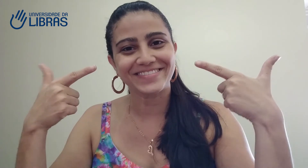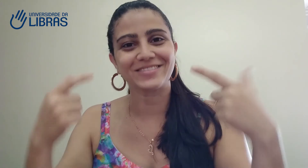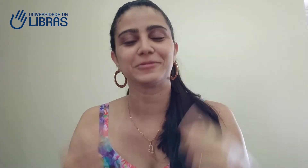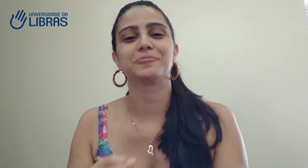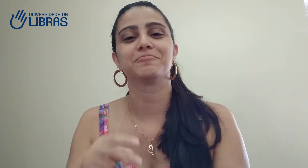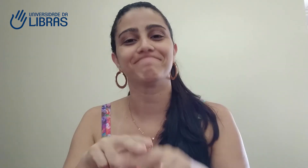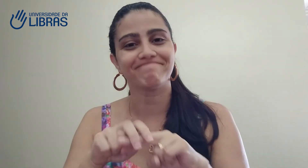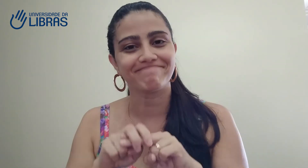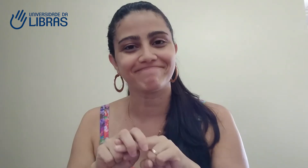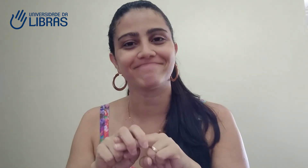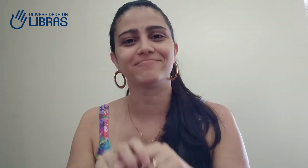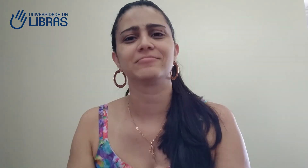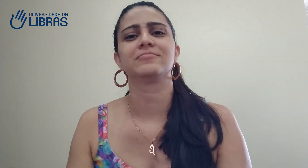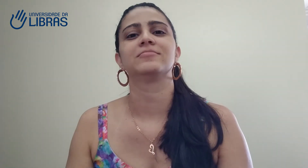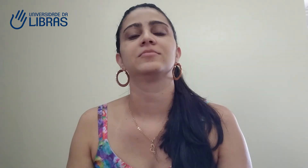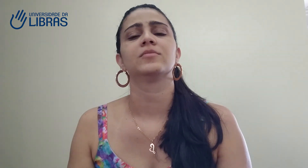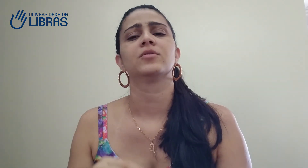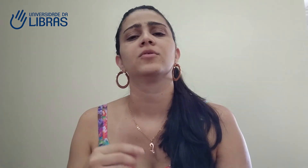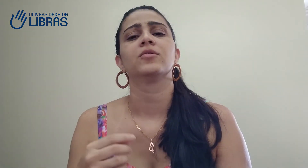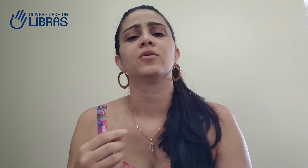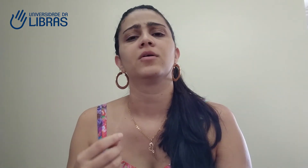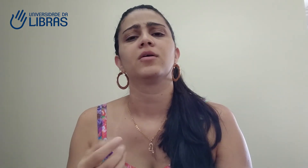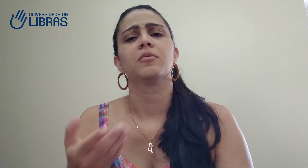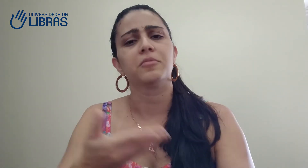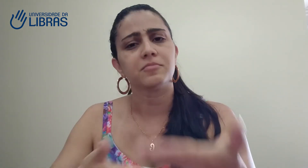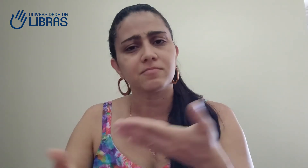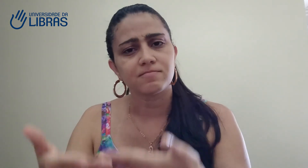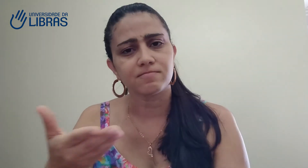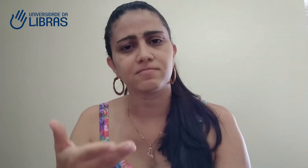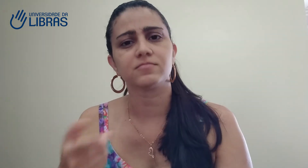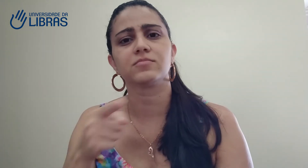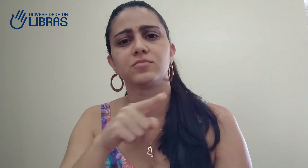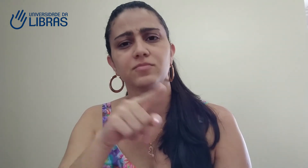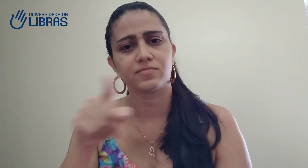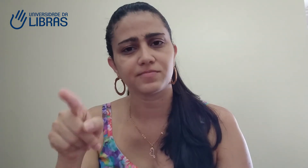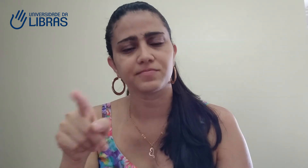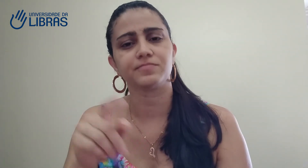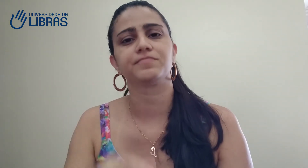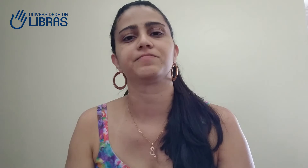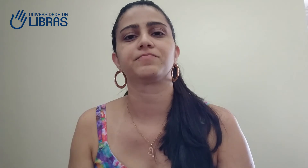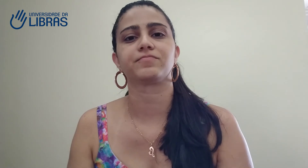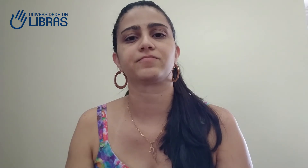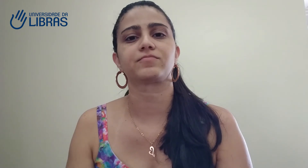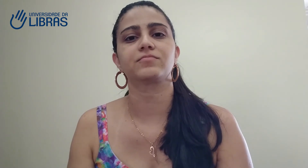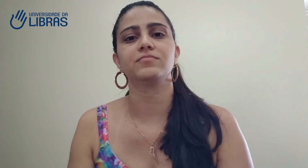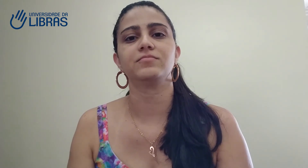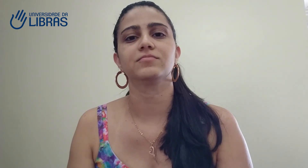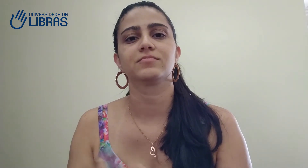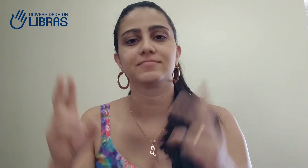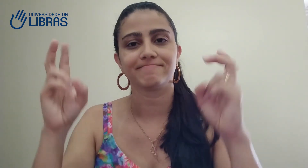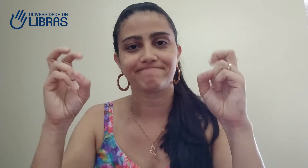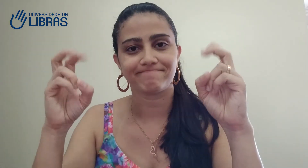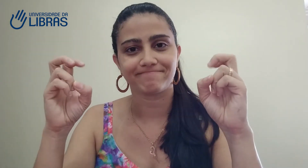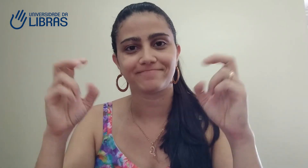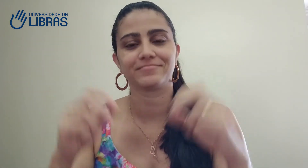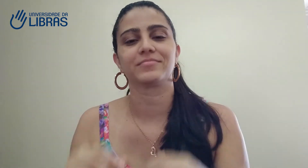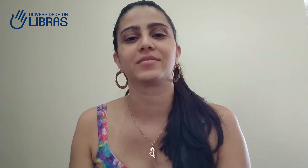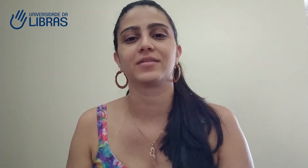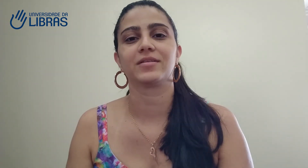muito feliz, né? E por isso que, assim, eu quero estar compartilhando, né, com vocês sobre